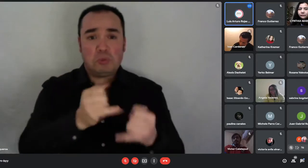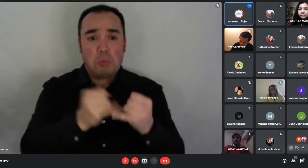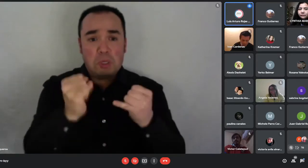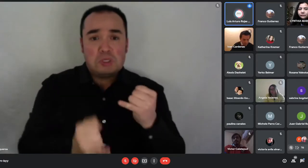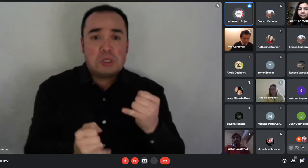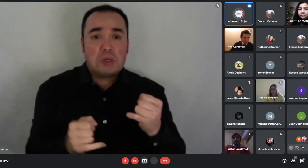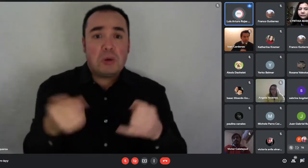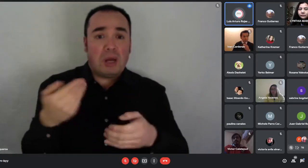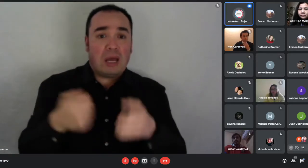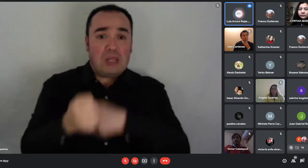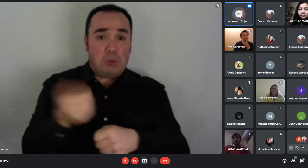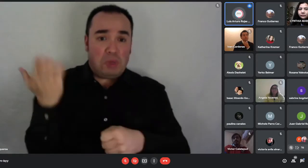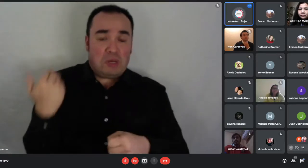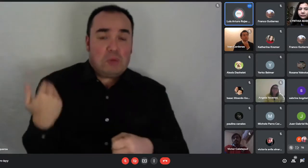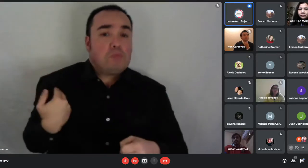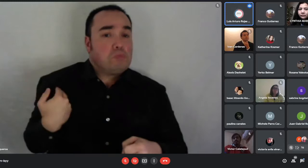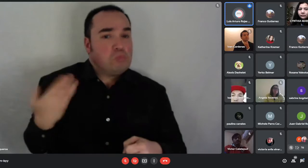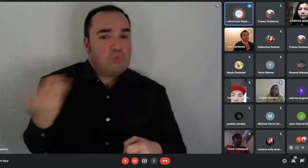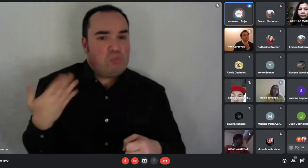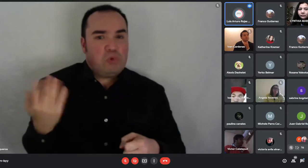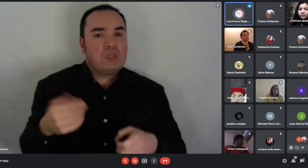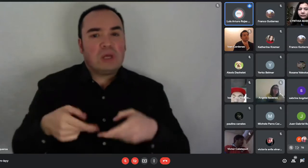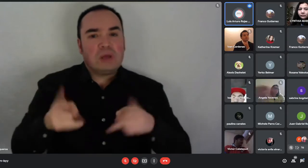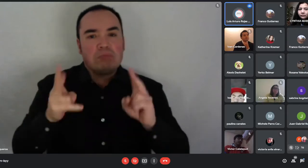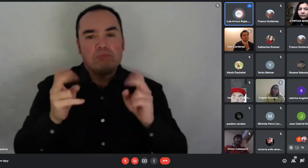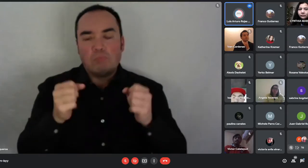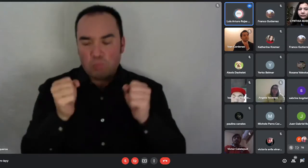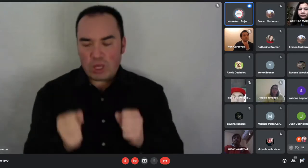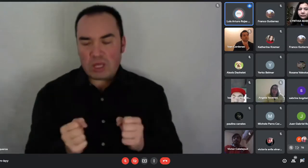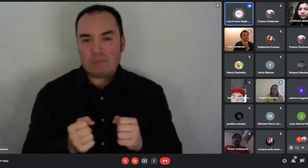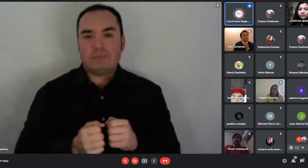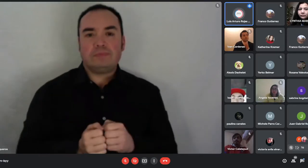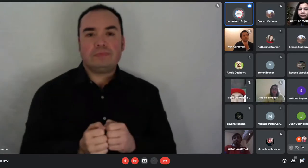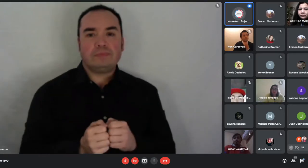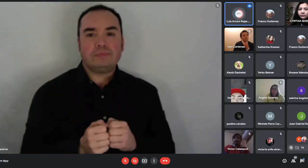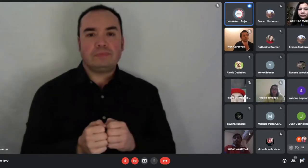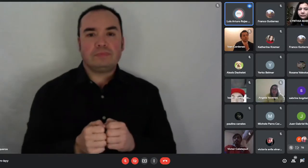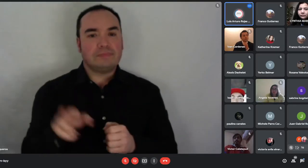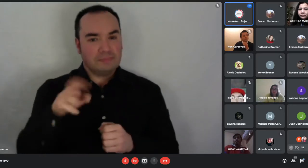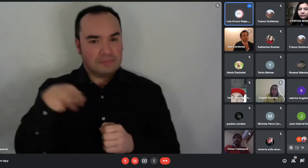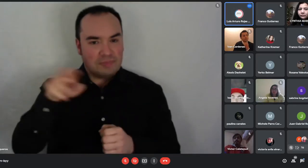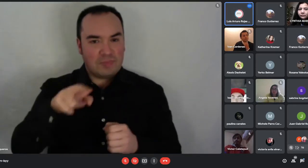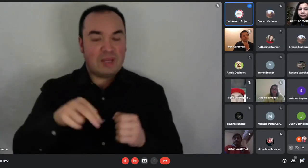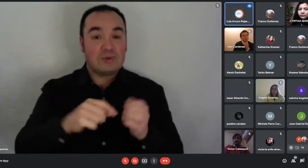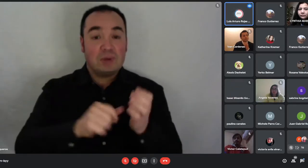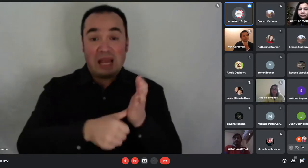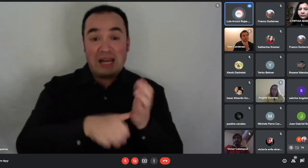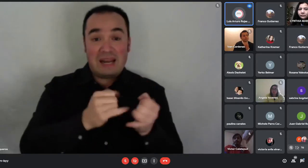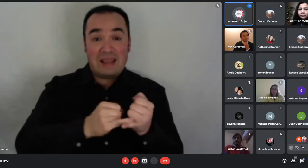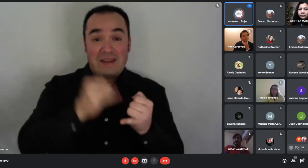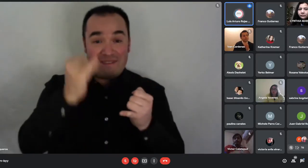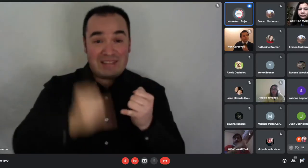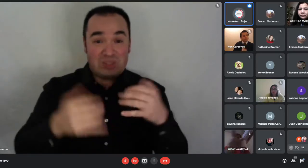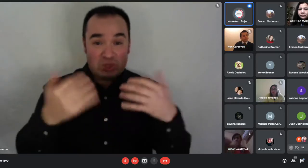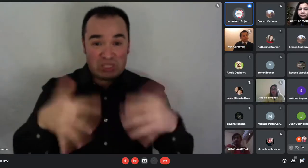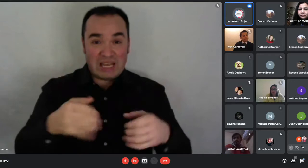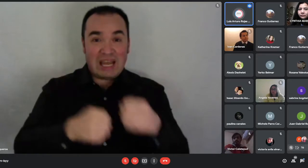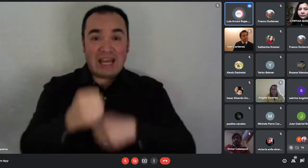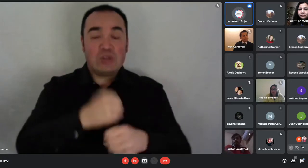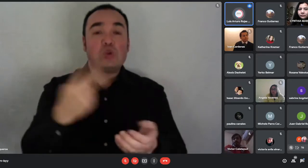2020, a la fecha podrían presentarla estando vencida con un plazo máximo